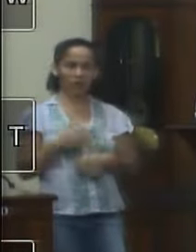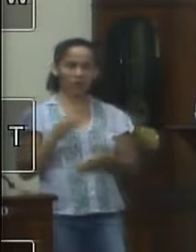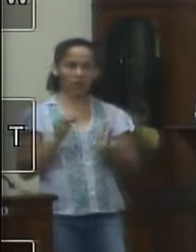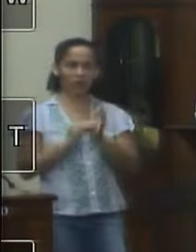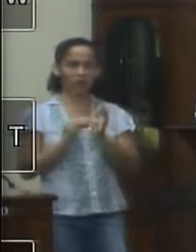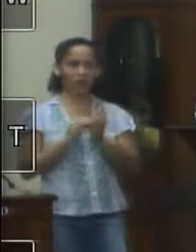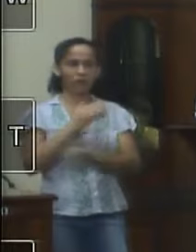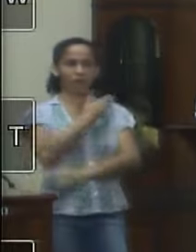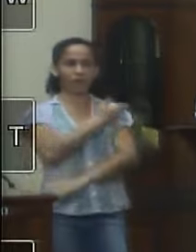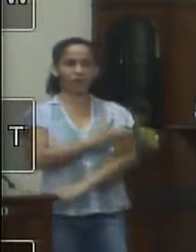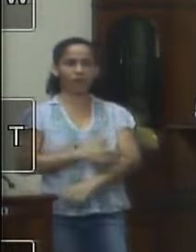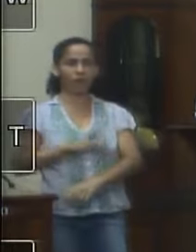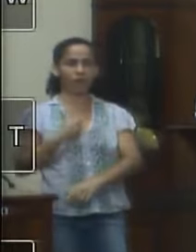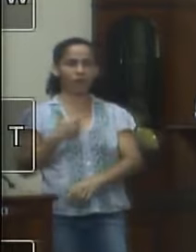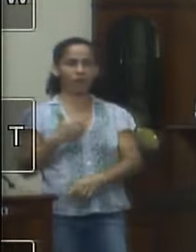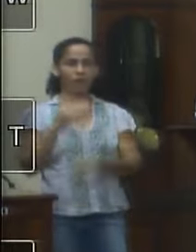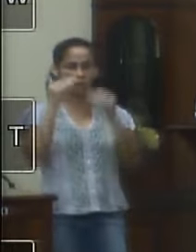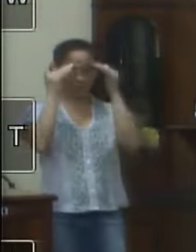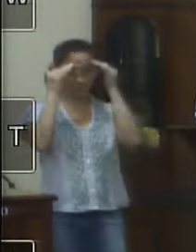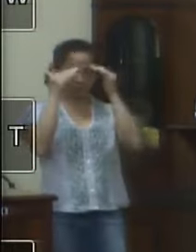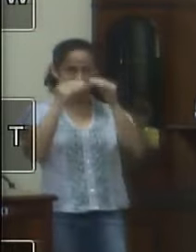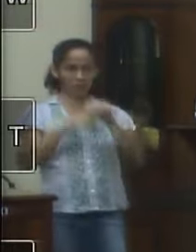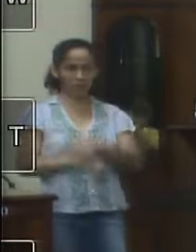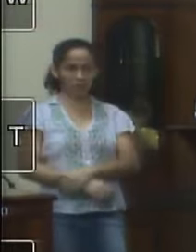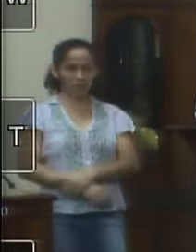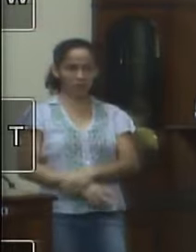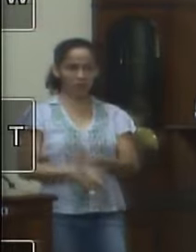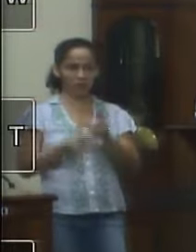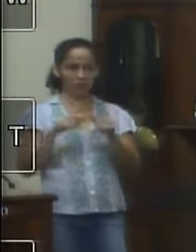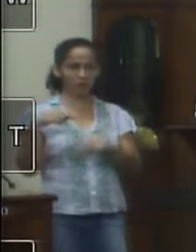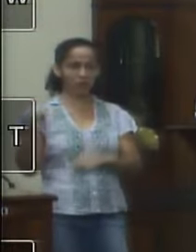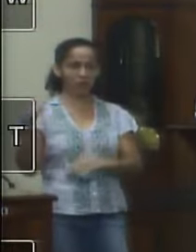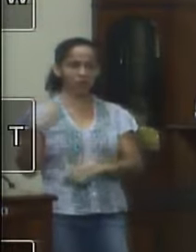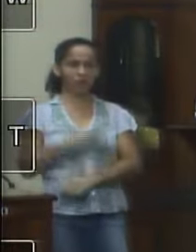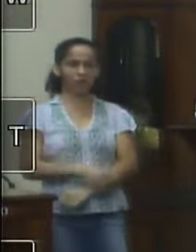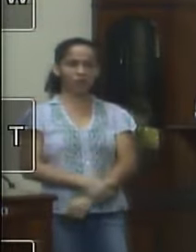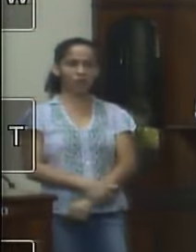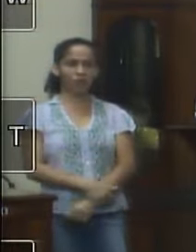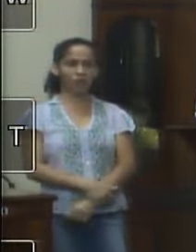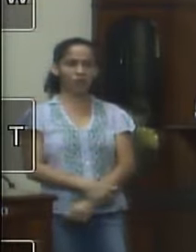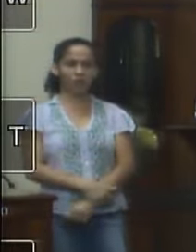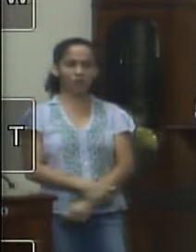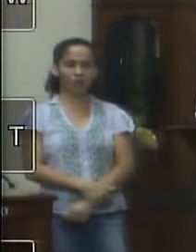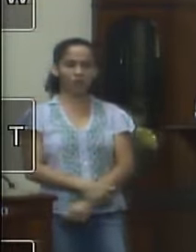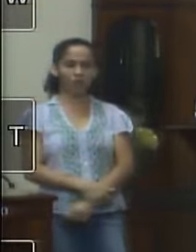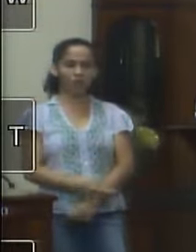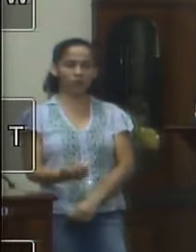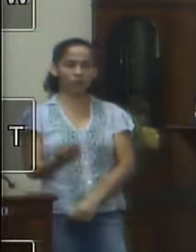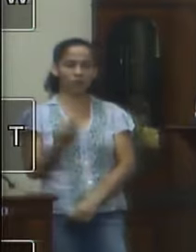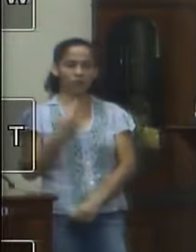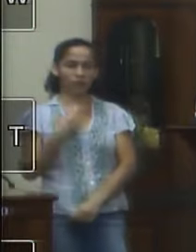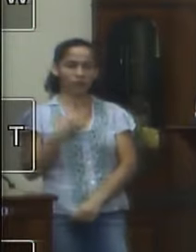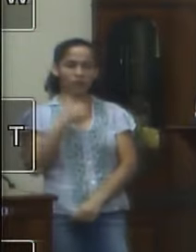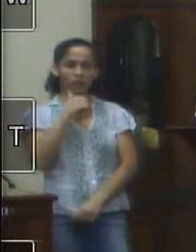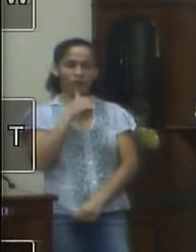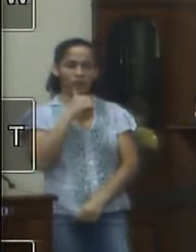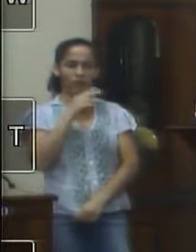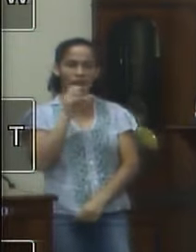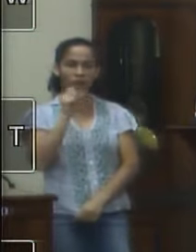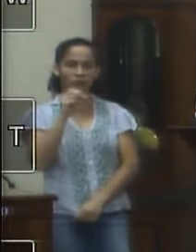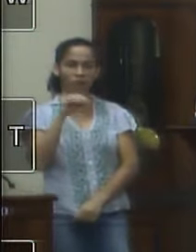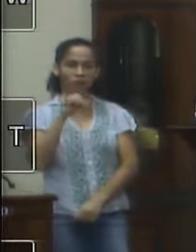educação e falta de respeito com os meus pares que a resposta da nobre Sônia